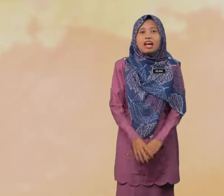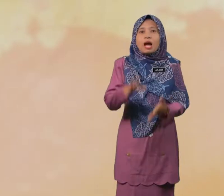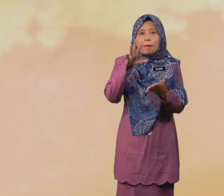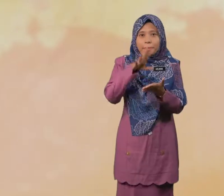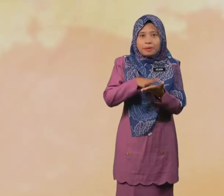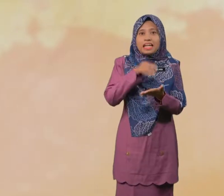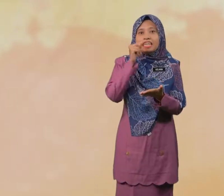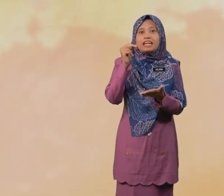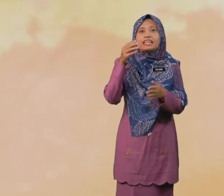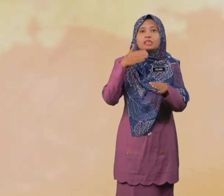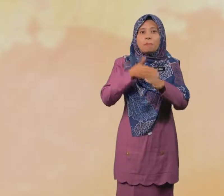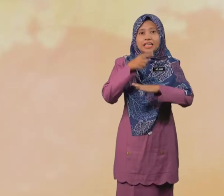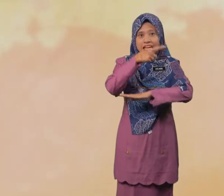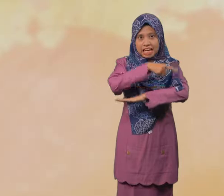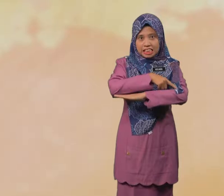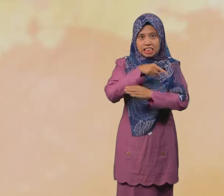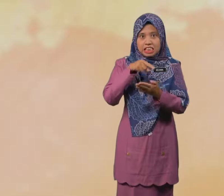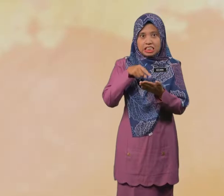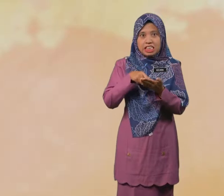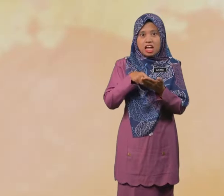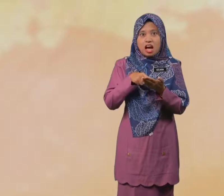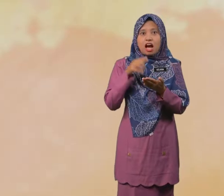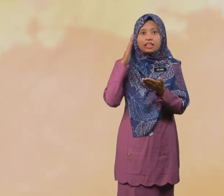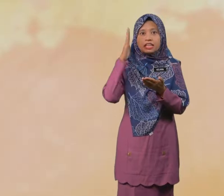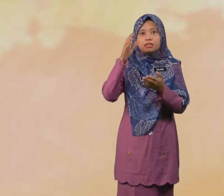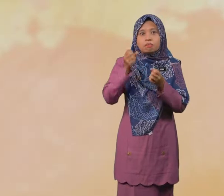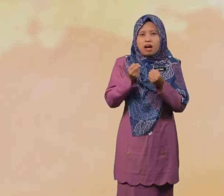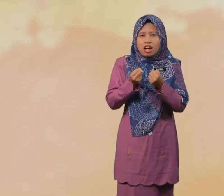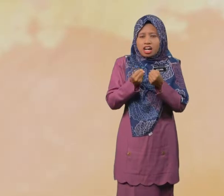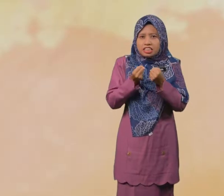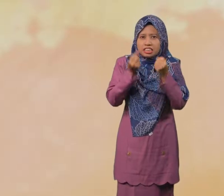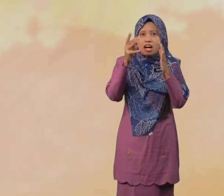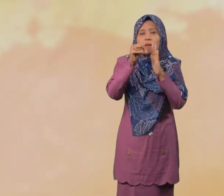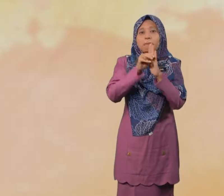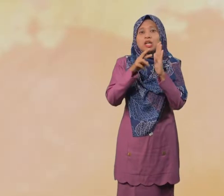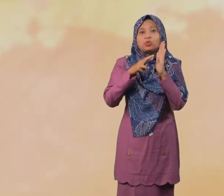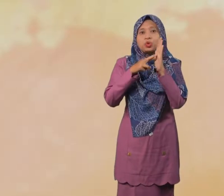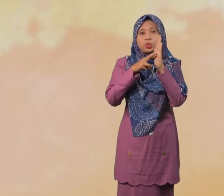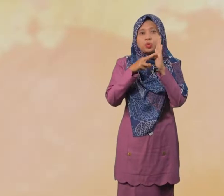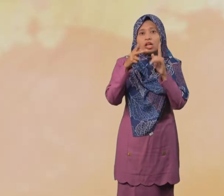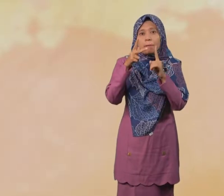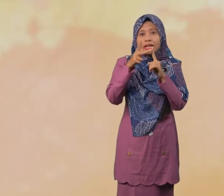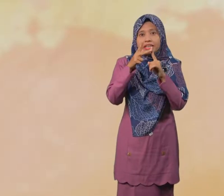Pelajaran pada hari ini akan banyak merujuk kepada